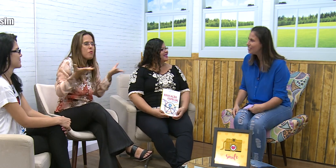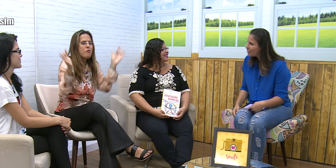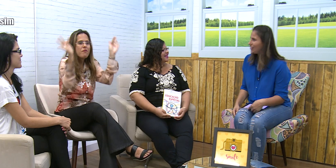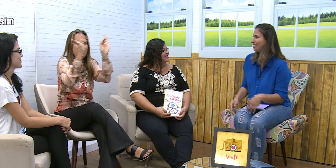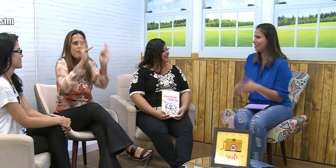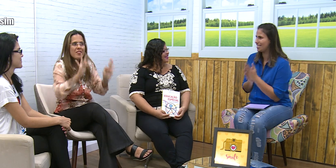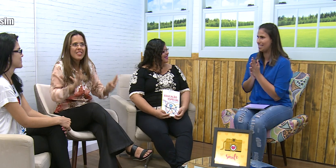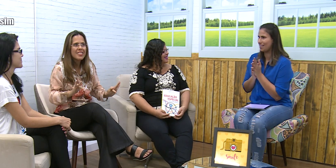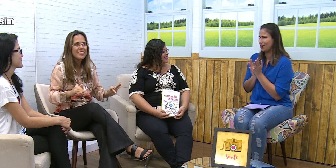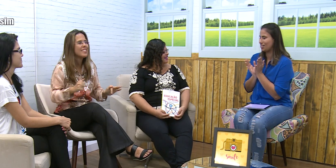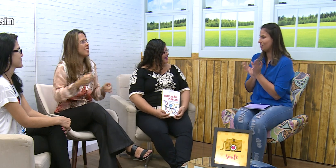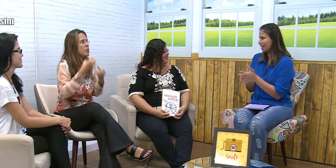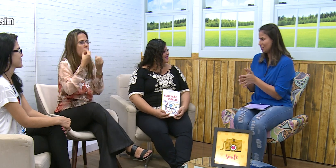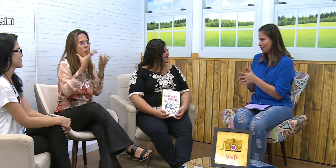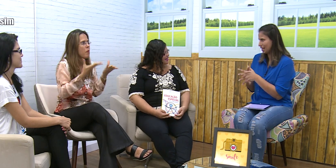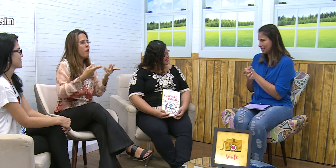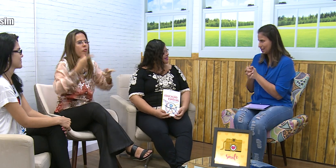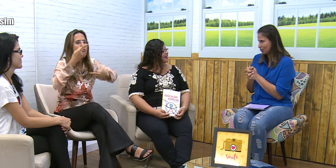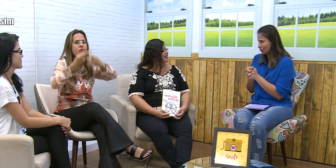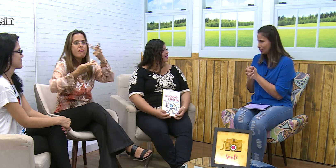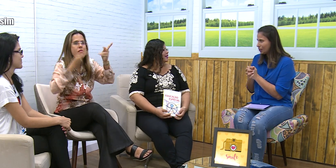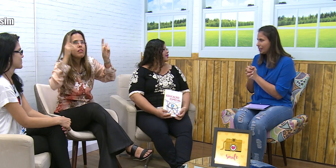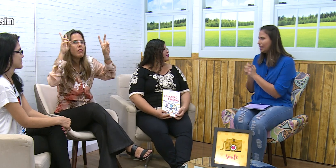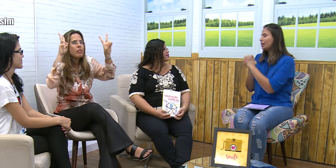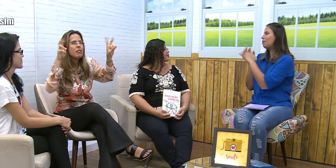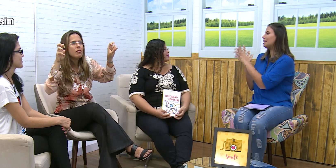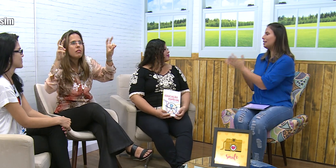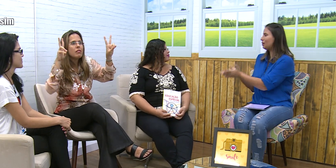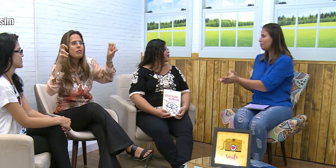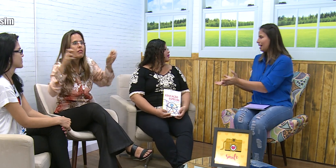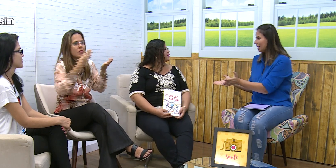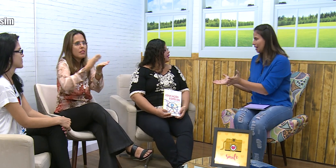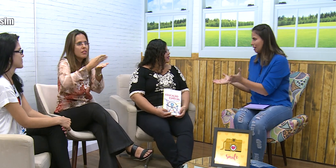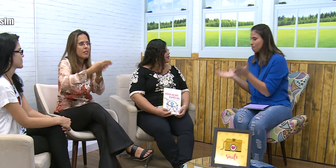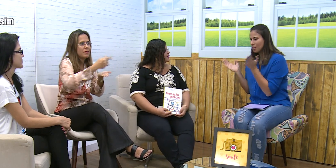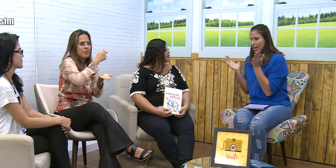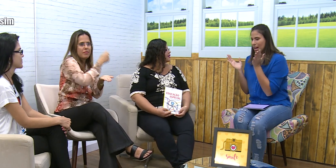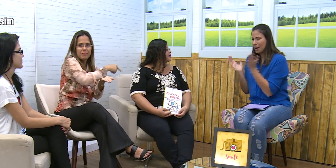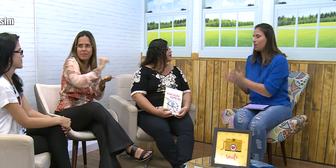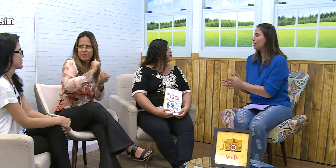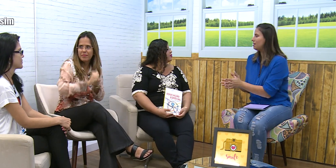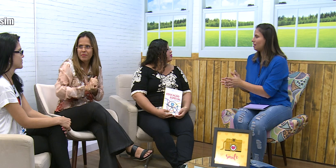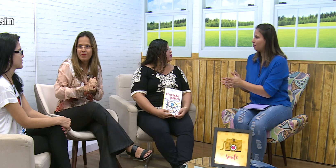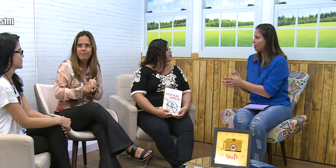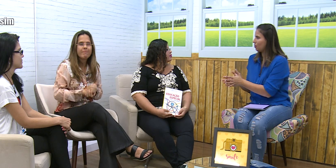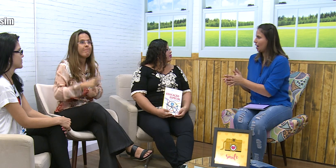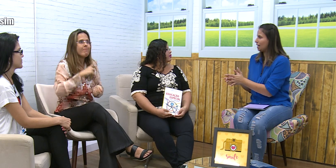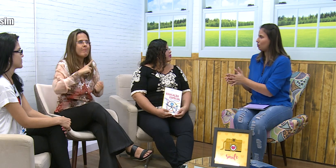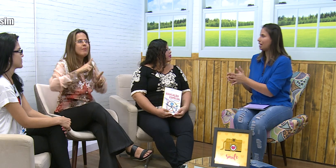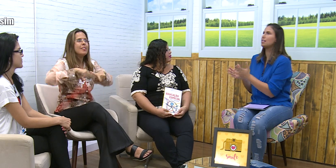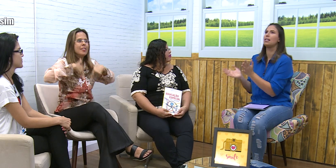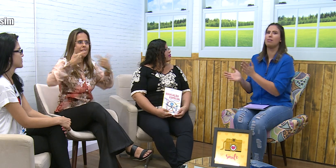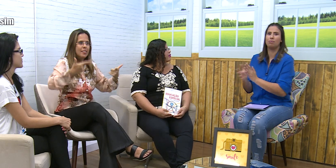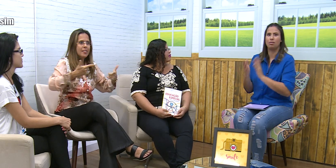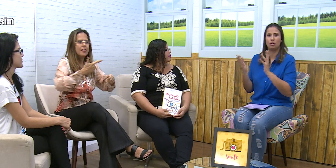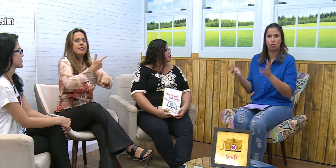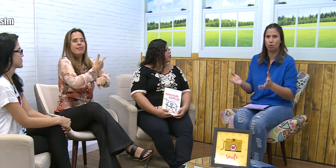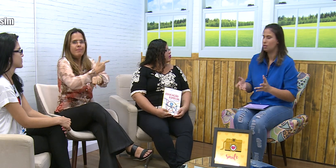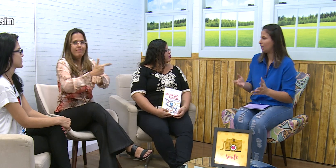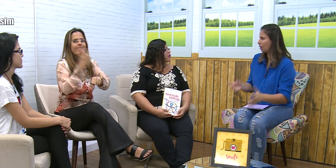bom ter vocês aqui pra gente falar sobre esse assunto. Começando com a Marili, é um grande desafio a educação de surdos aqui no